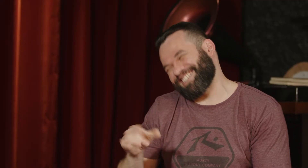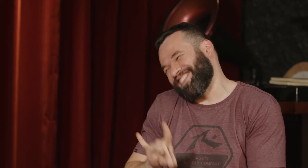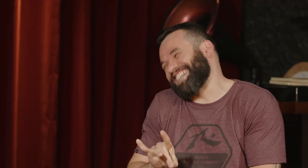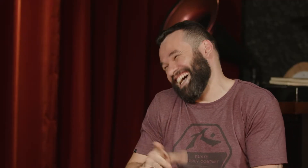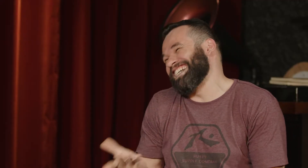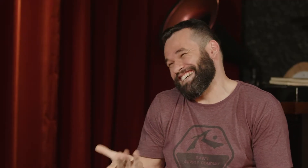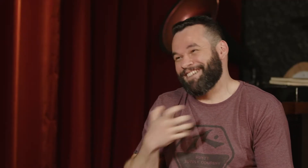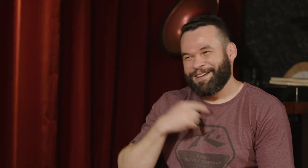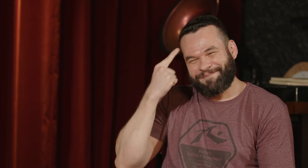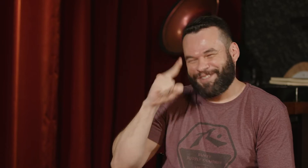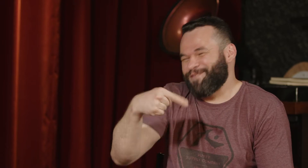Tem. Essa você tem. Concordo, tem.